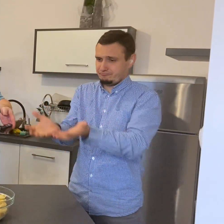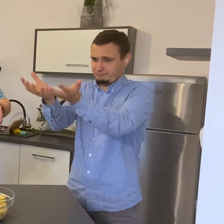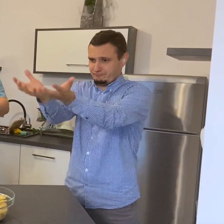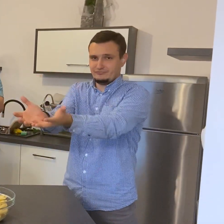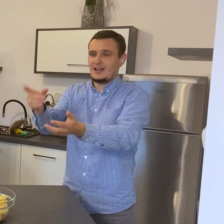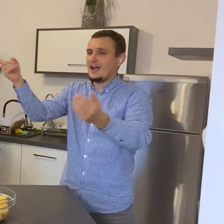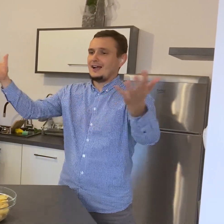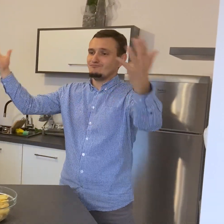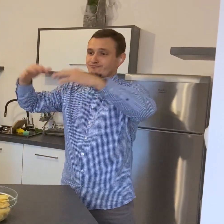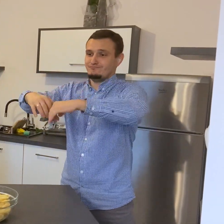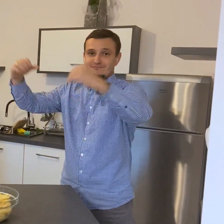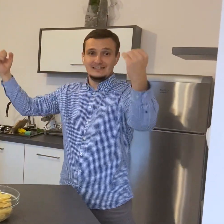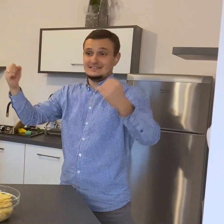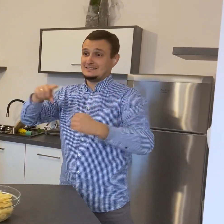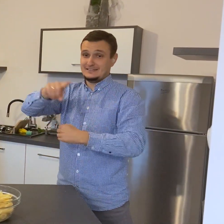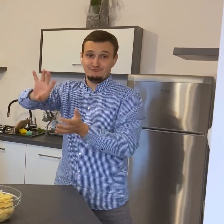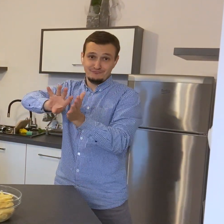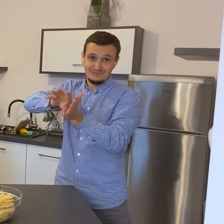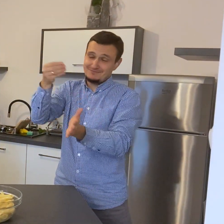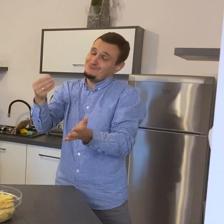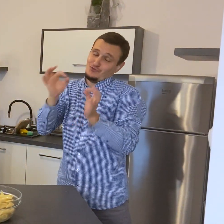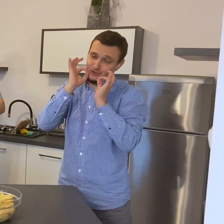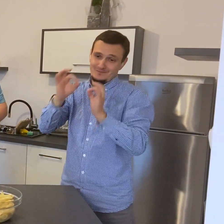do miseczki.